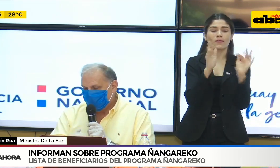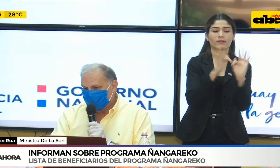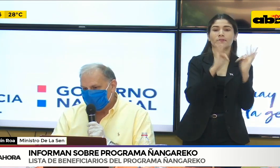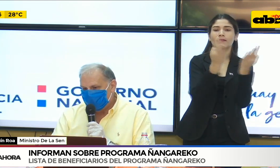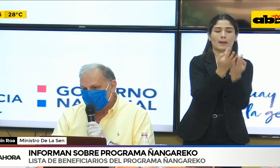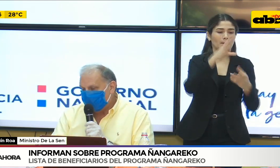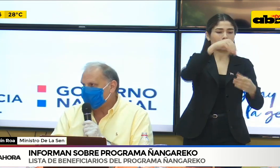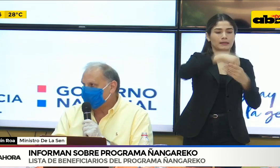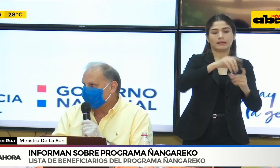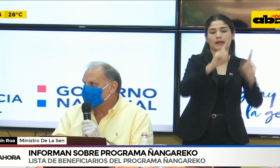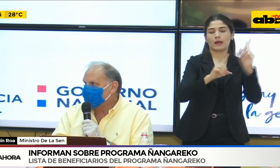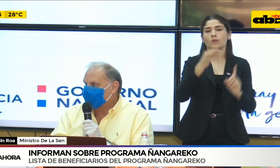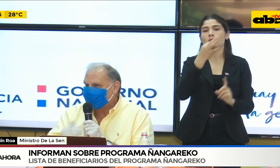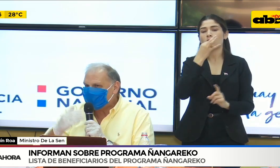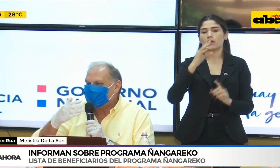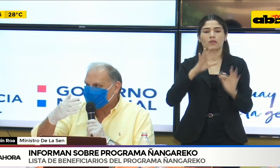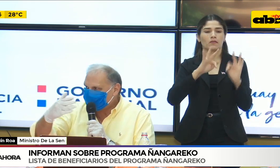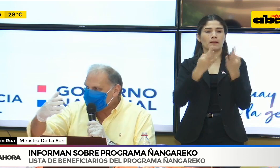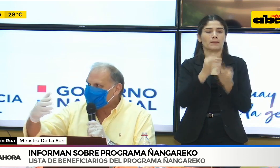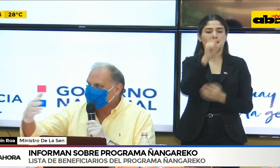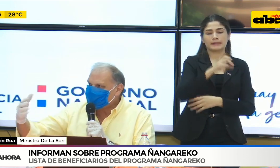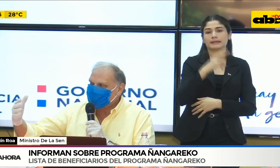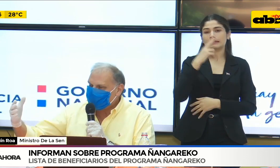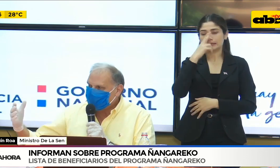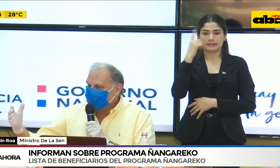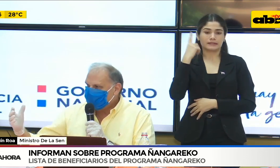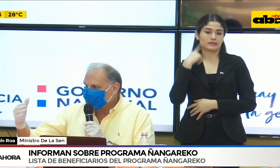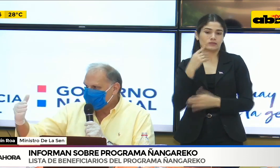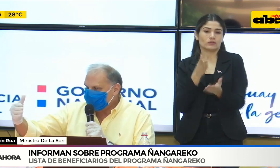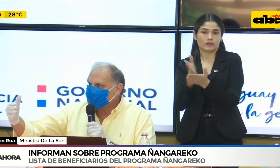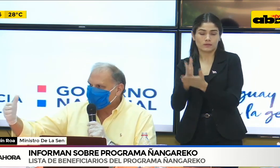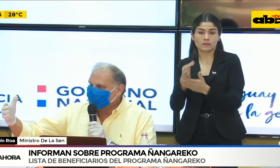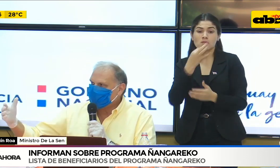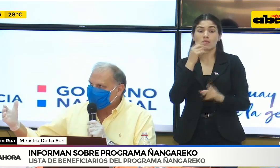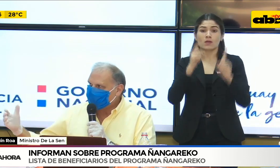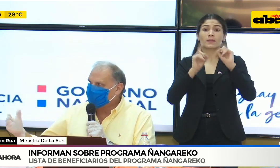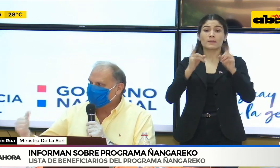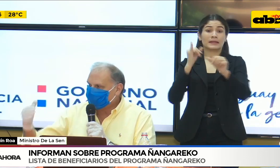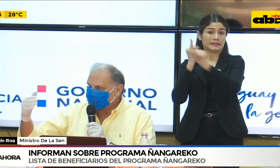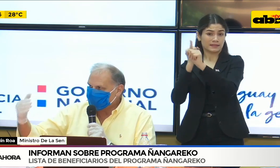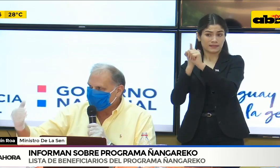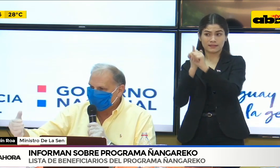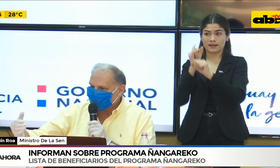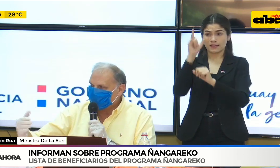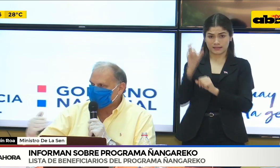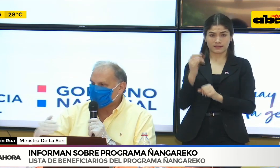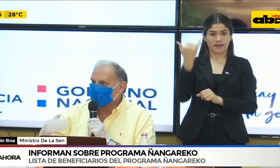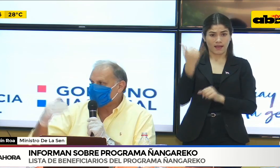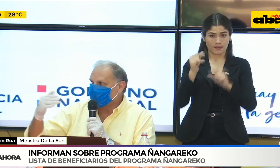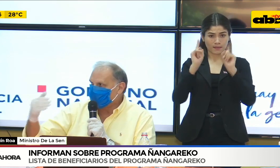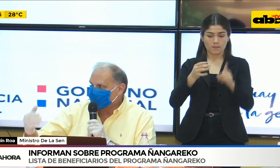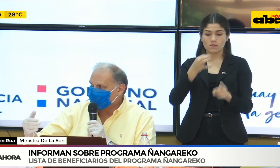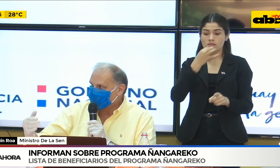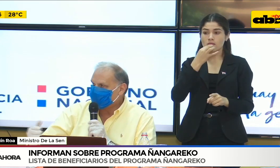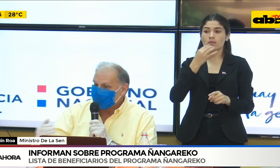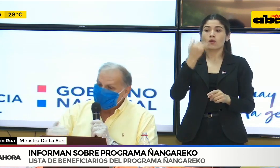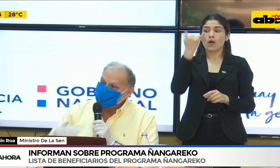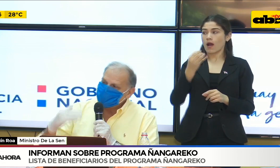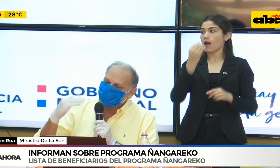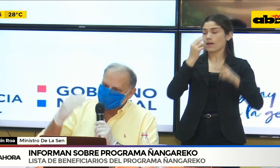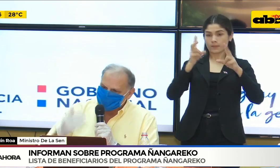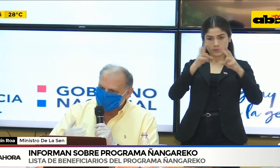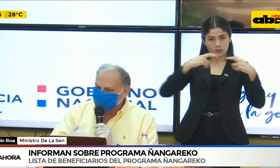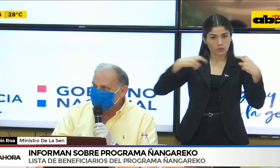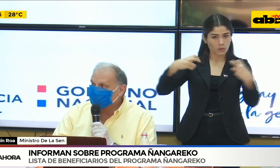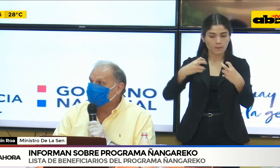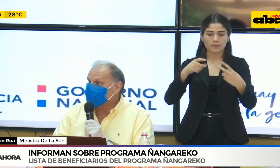a la pastoral social, quienes tienen ya bien identificado dónde están sus comedores, cuáles son los procesos, y